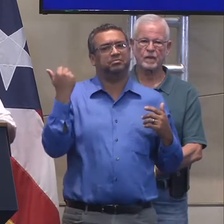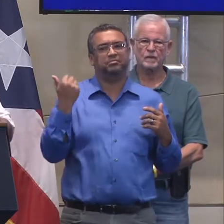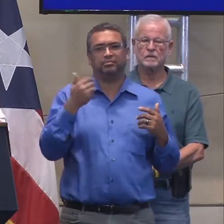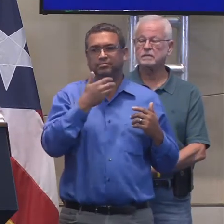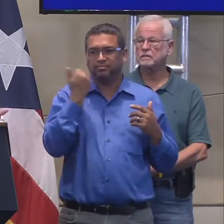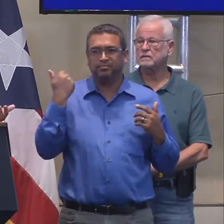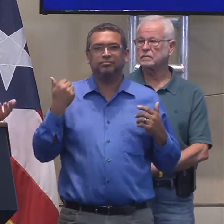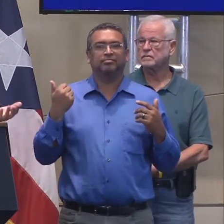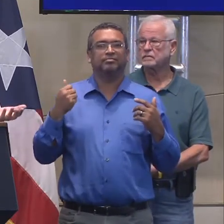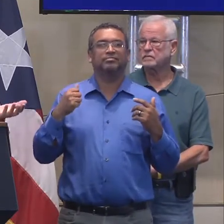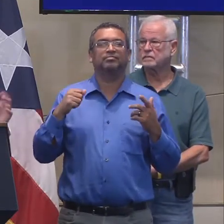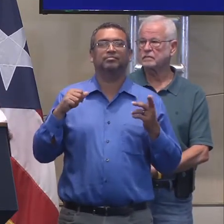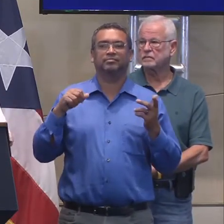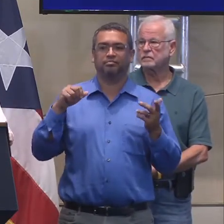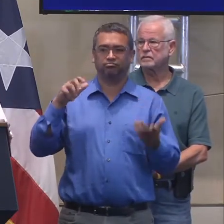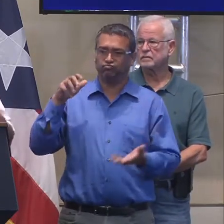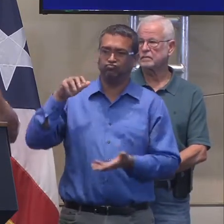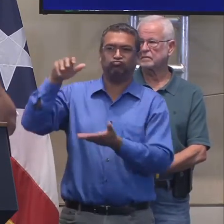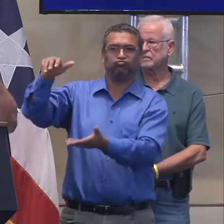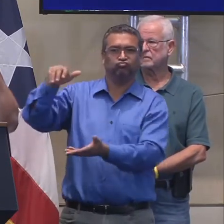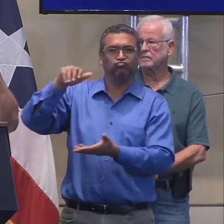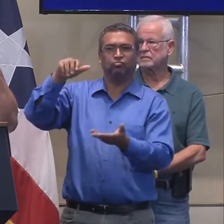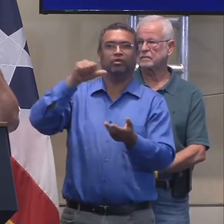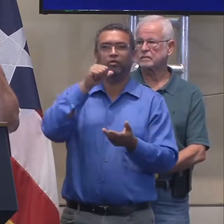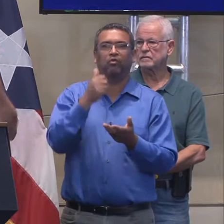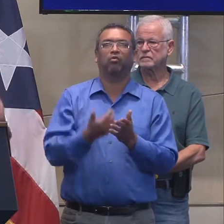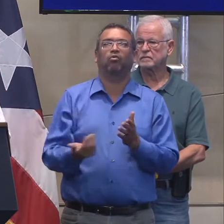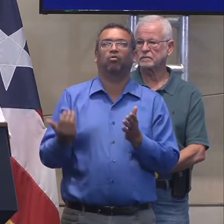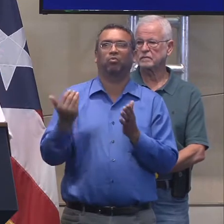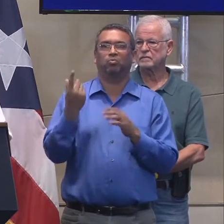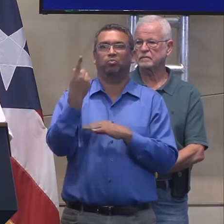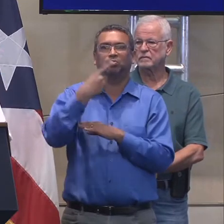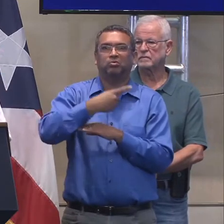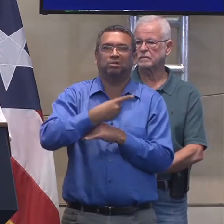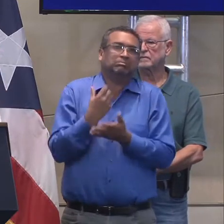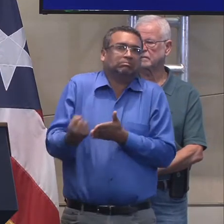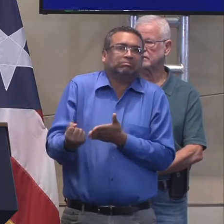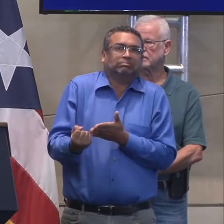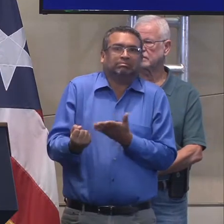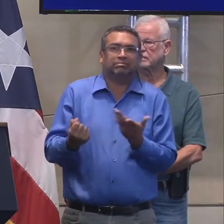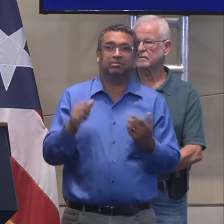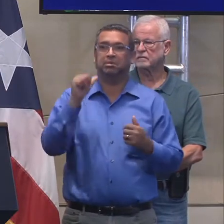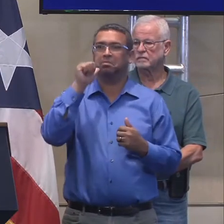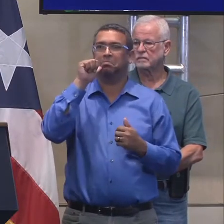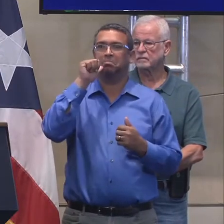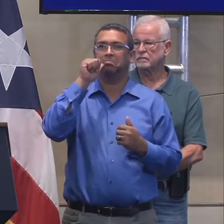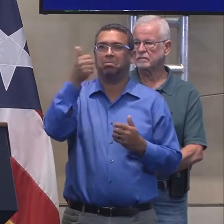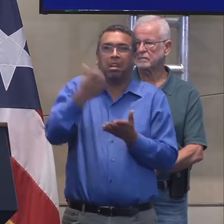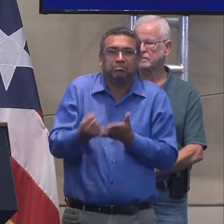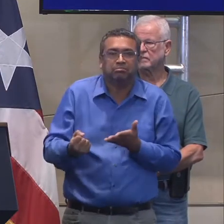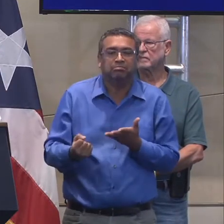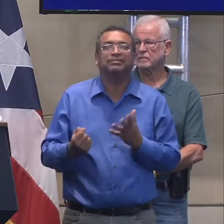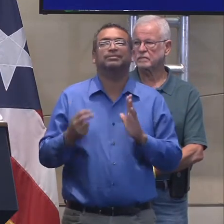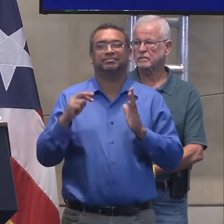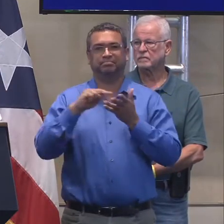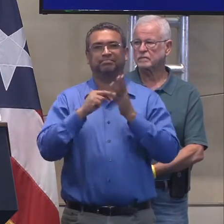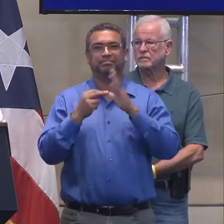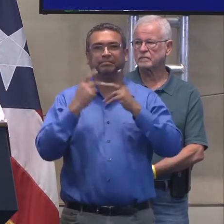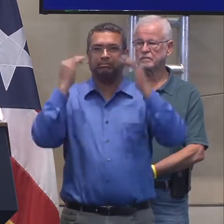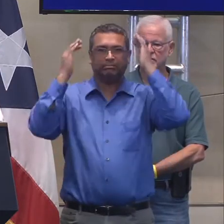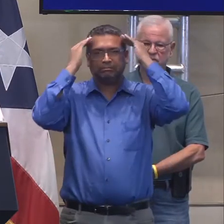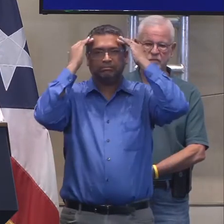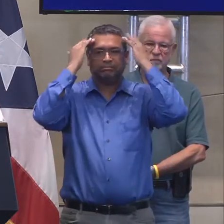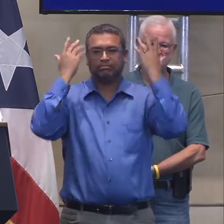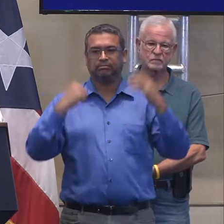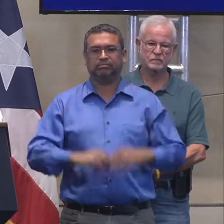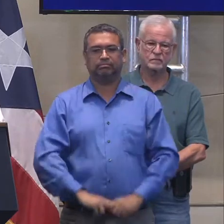local y, eh, para el ciudadano es mejor, porque no tiene que estar todo el día pensando en que esto me va a dar para hoy, pero tengo que regresar a hacer la fila para